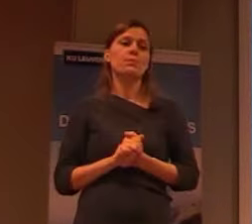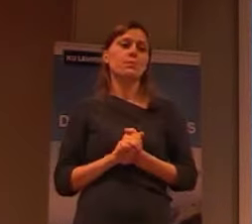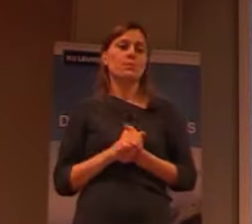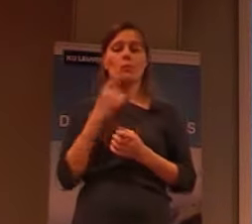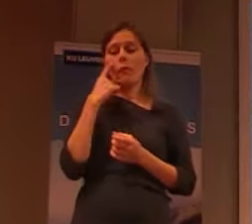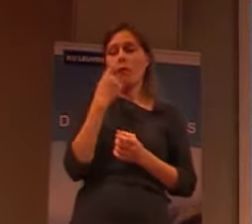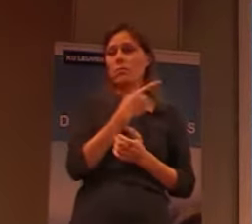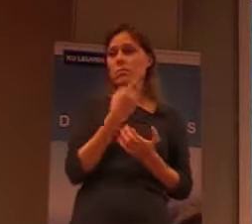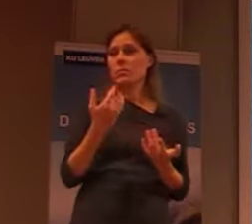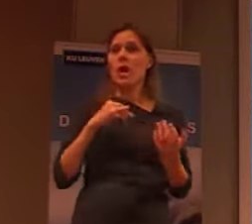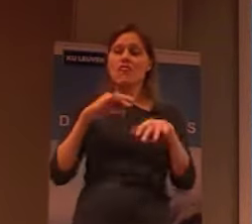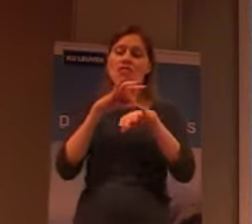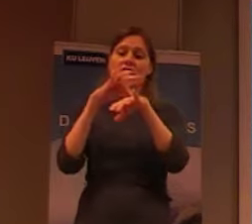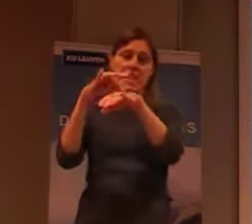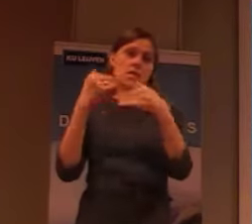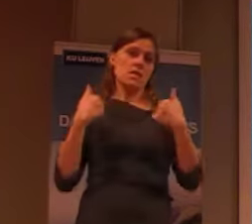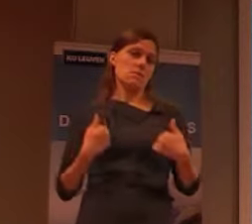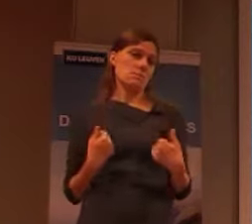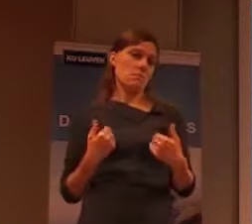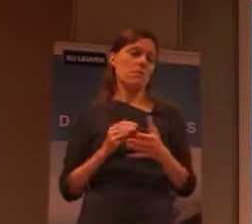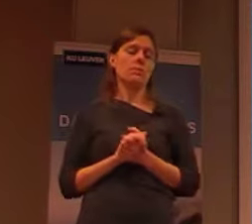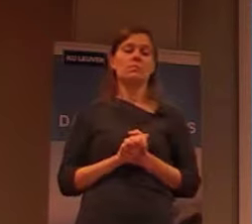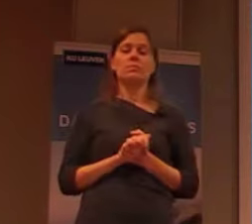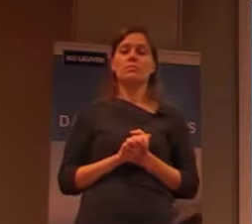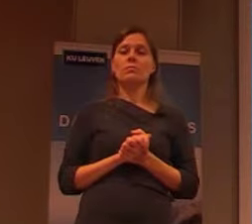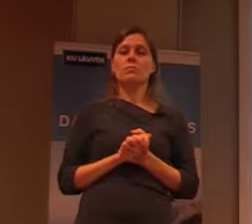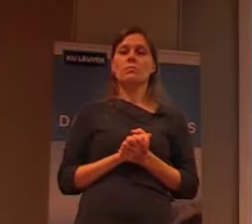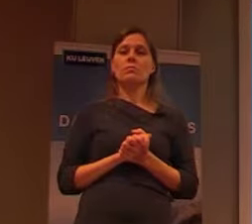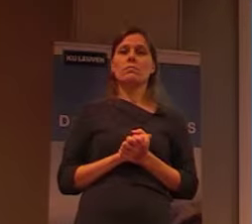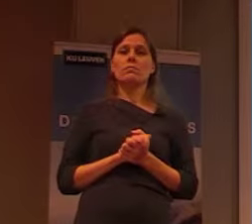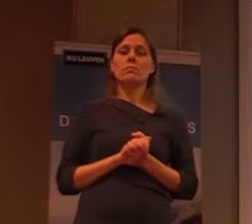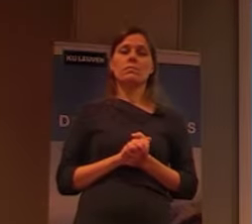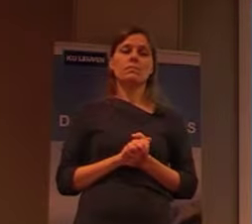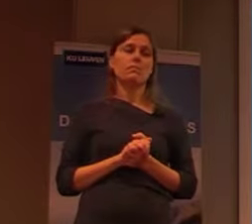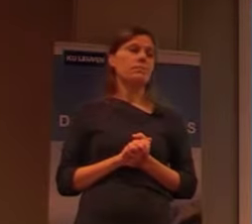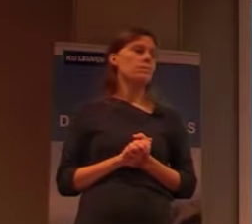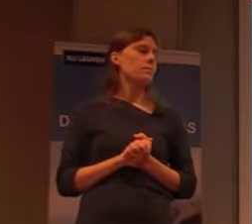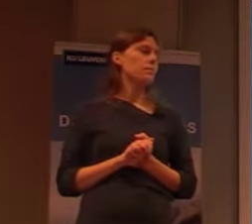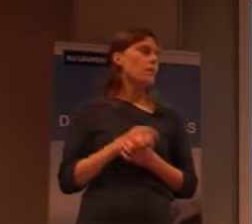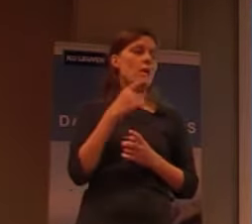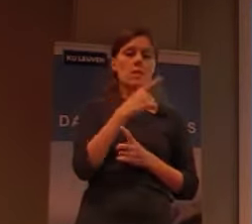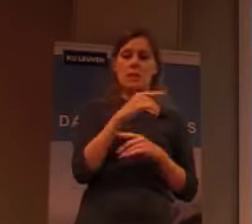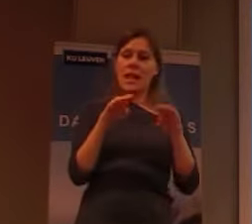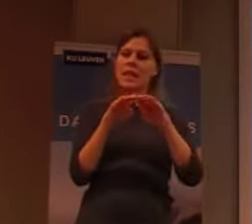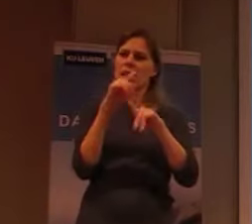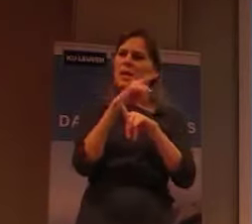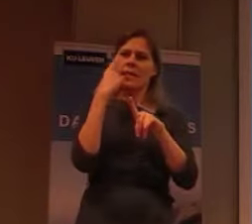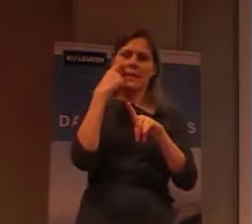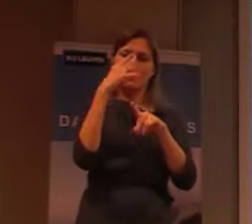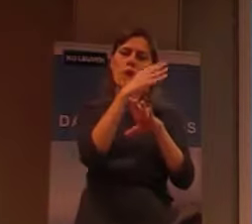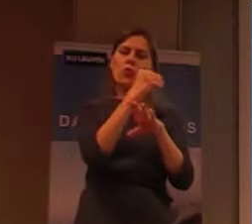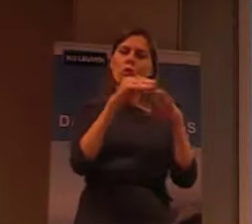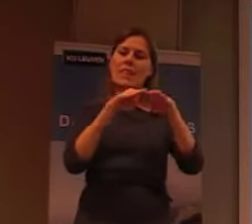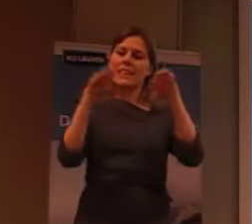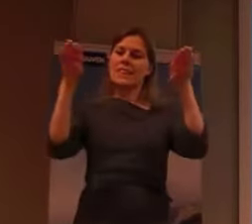dat hier een gids is die mensen inleidt om die site te gaan bezoeken. Dit is een tafel waarop de